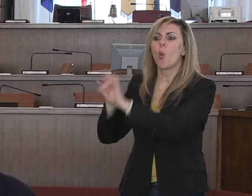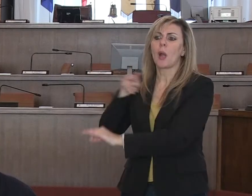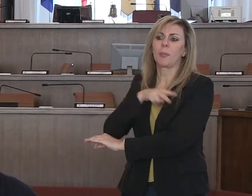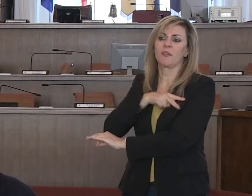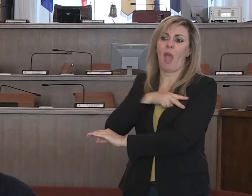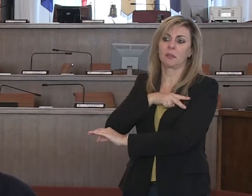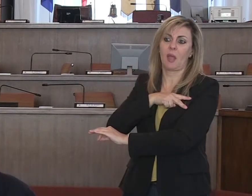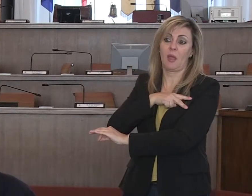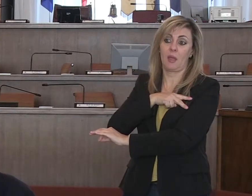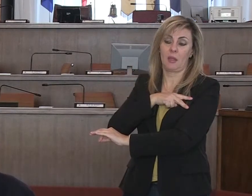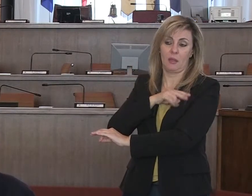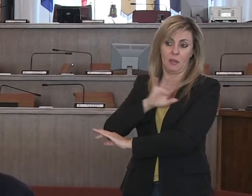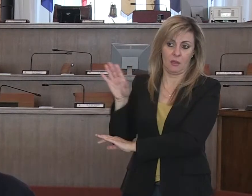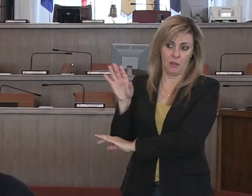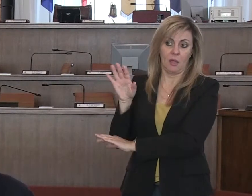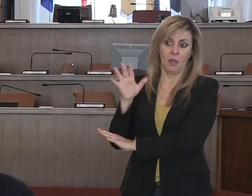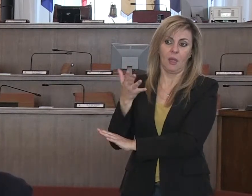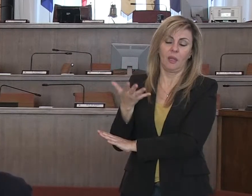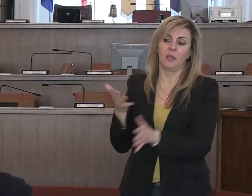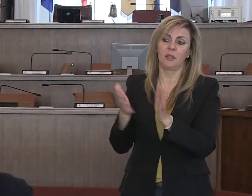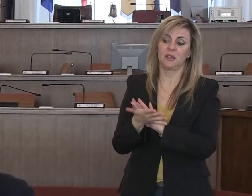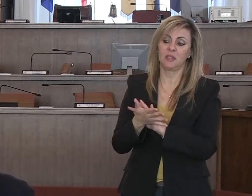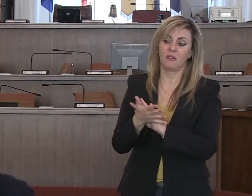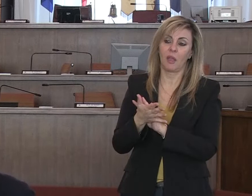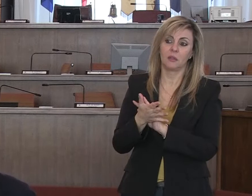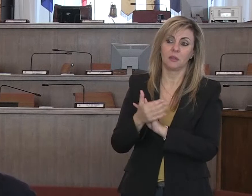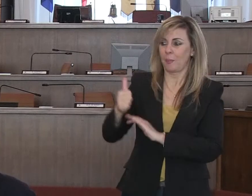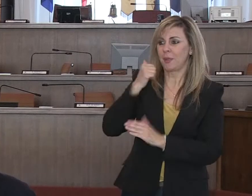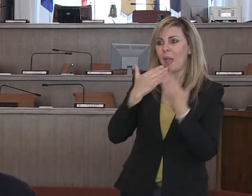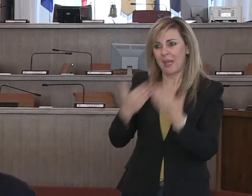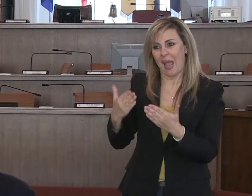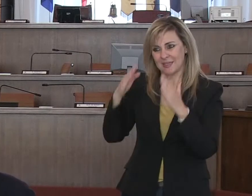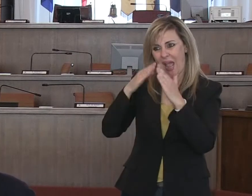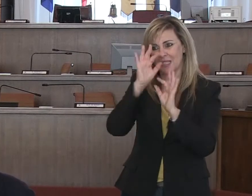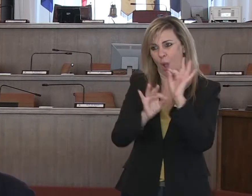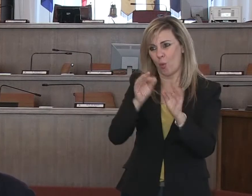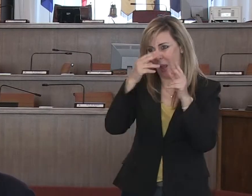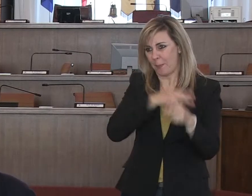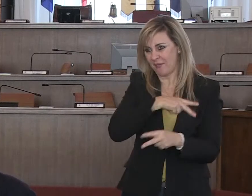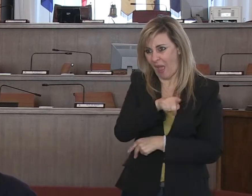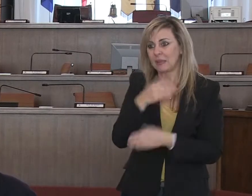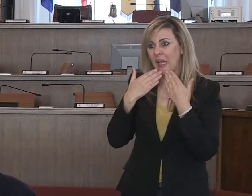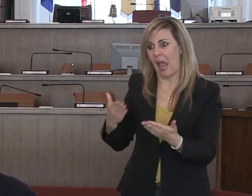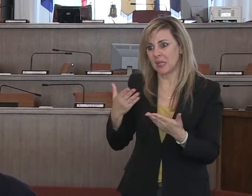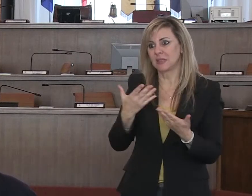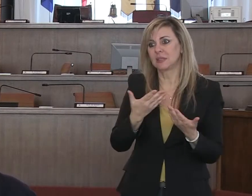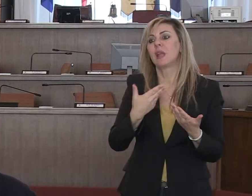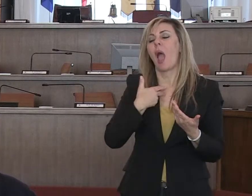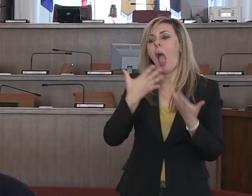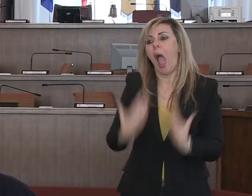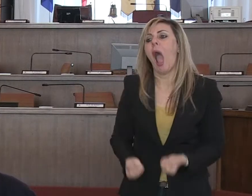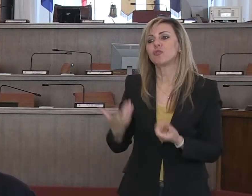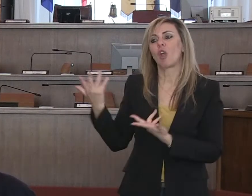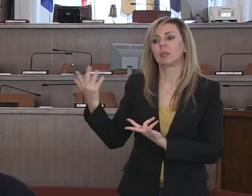disponibilità, anche io mi associo a ringraziamento di quello che mi hanno preceduto e quindi stiamo liberando posti letto nei vari